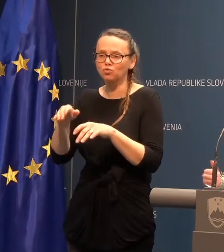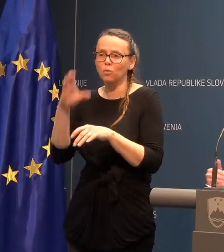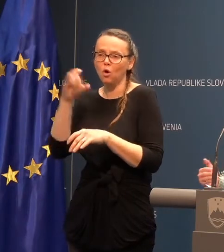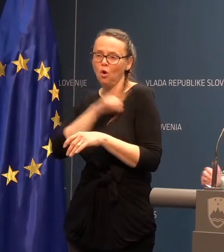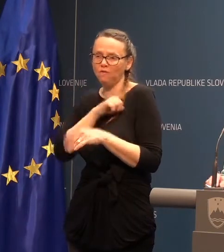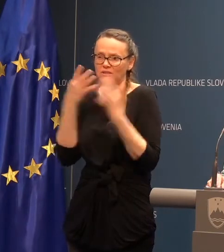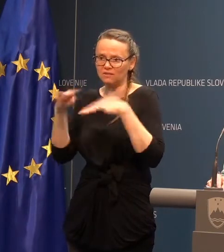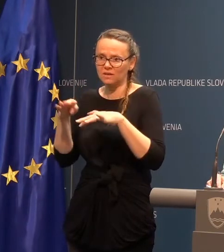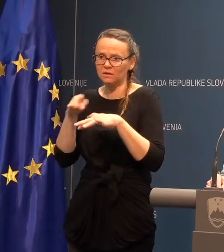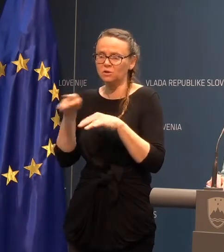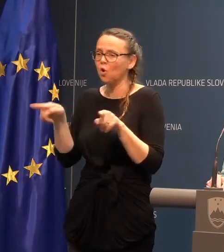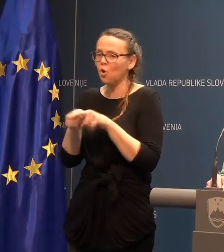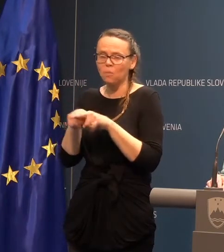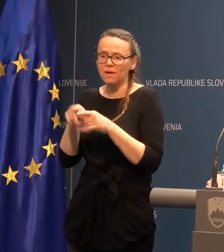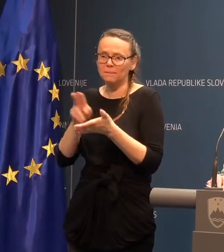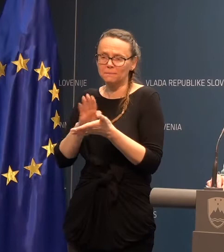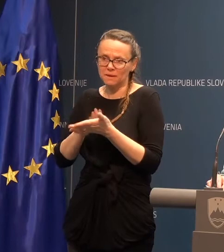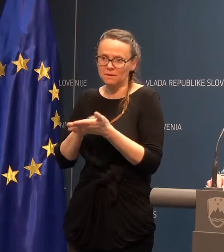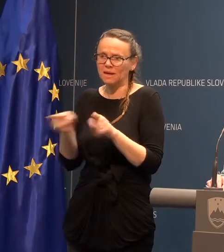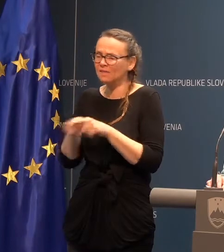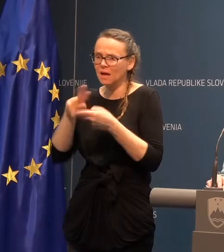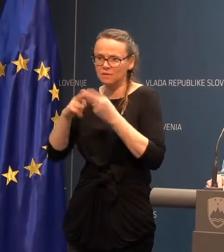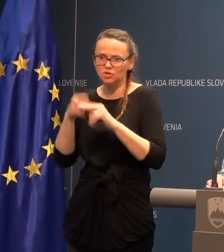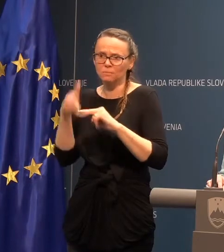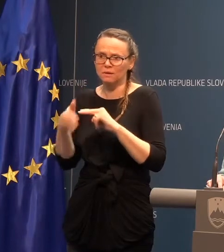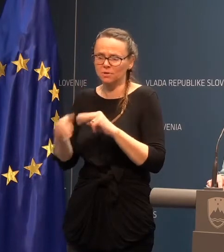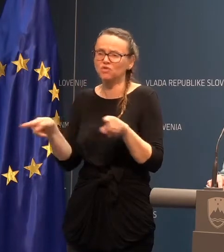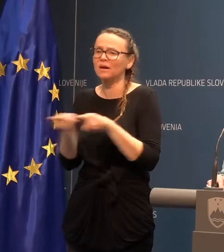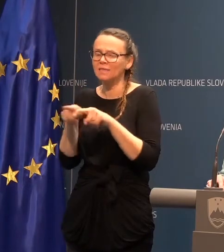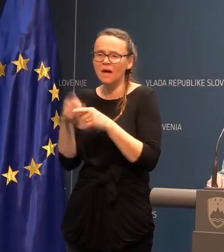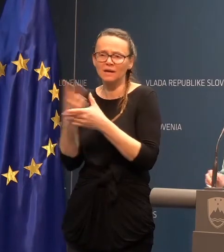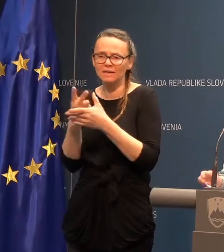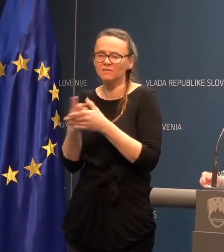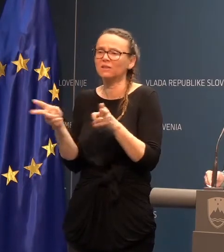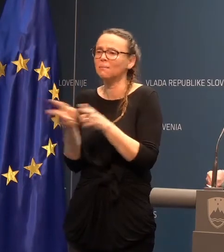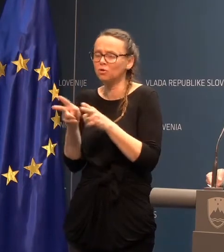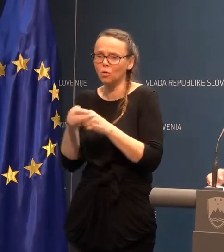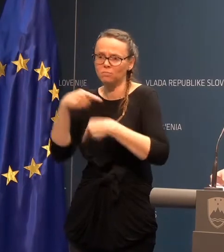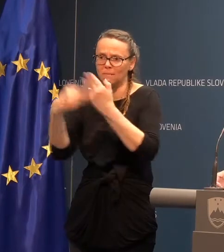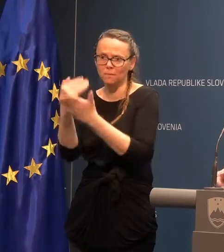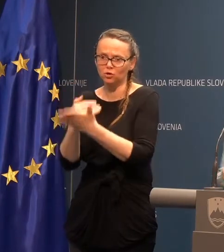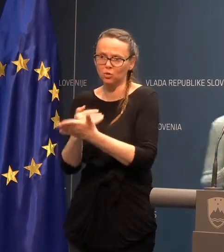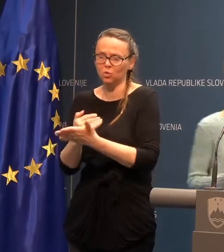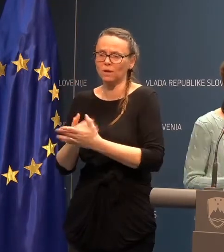primeri bi za enak način priplačevanja za enake nasvete in tudi za predvsej podobne protokole.